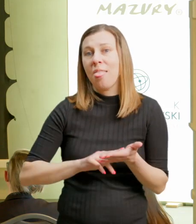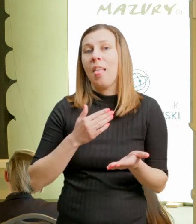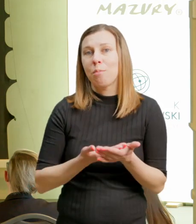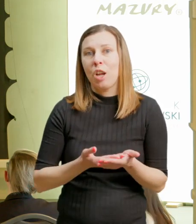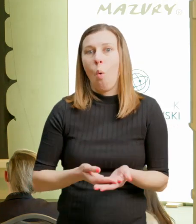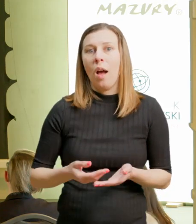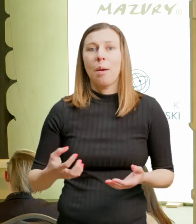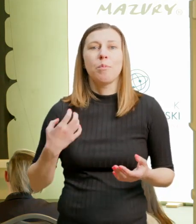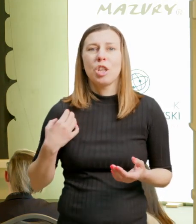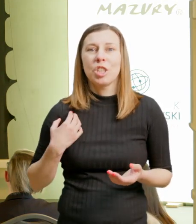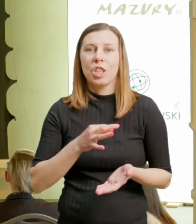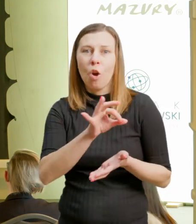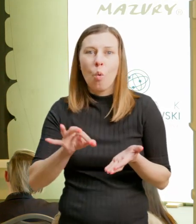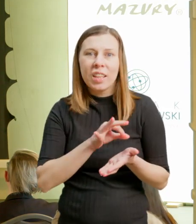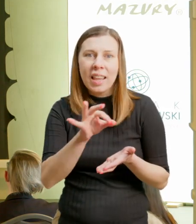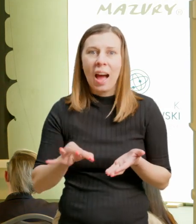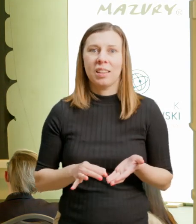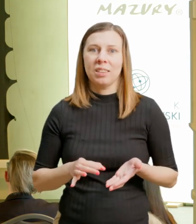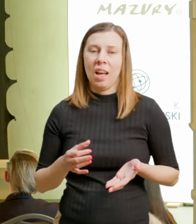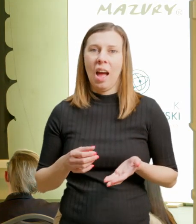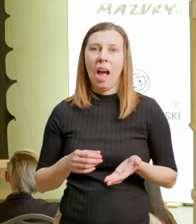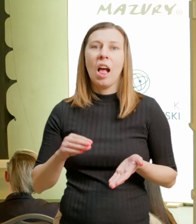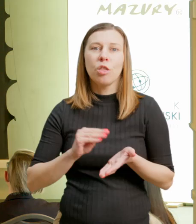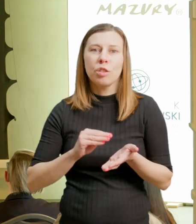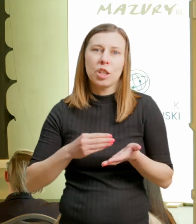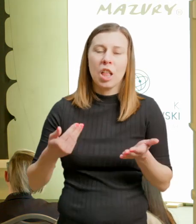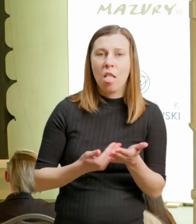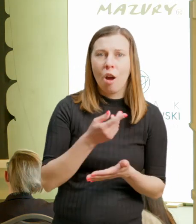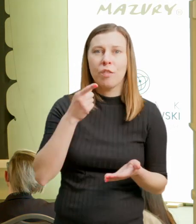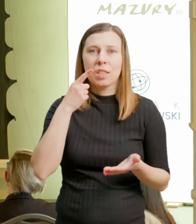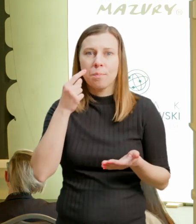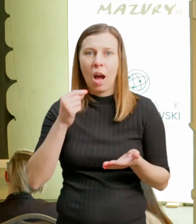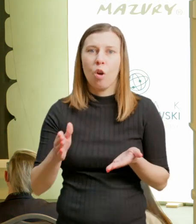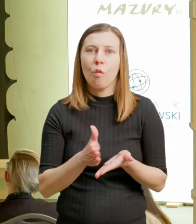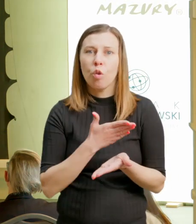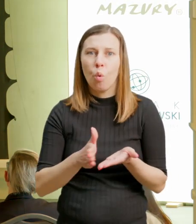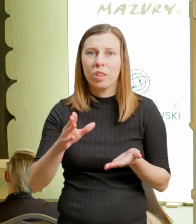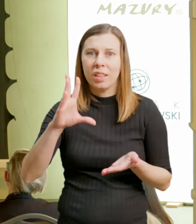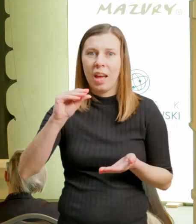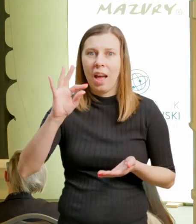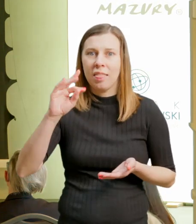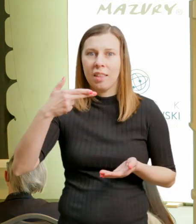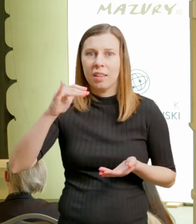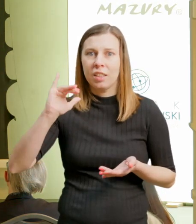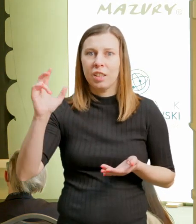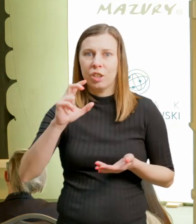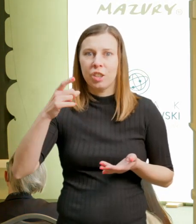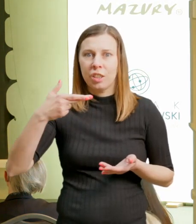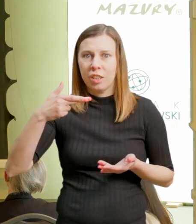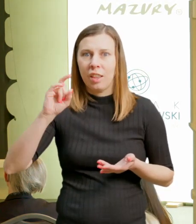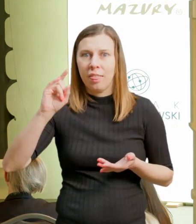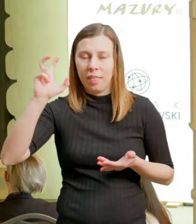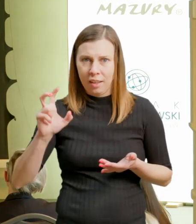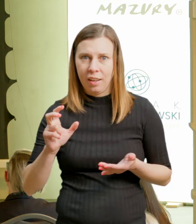smaków, kuchni etnicznych, tak? Ale również, proszę Państwa, część z nich jak najbardziej zainteresowana nadal wygodnym,